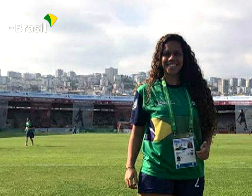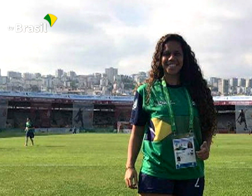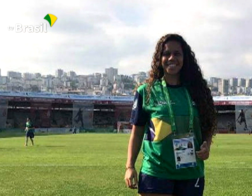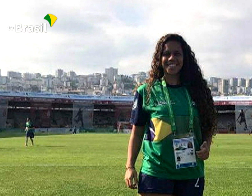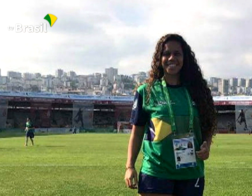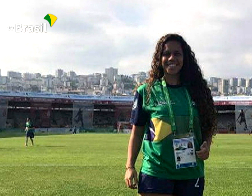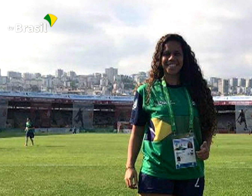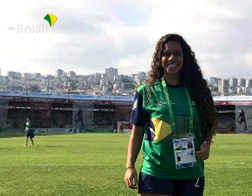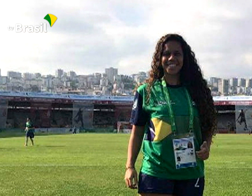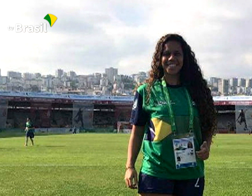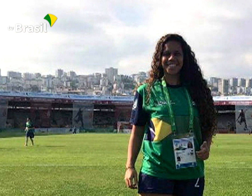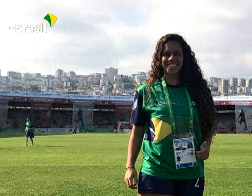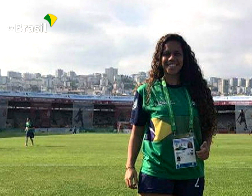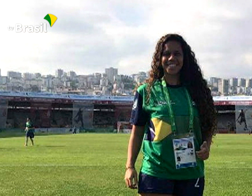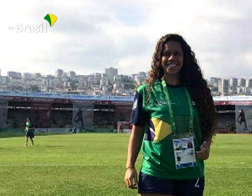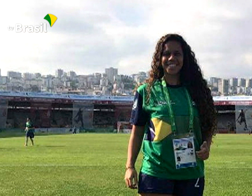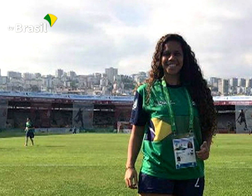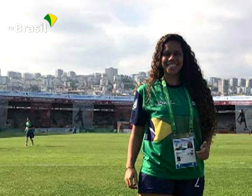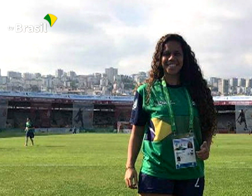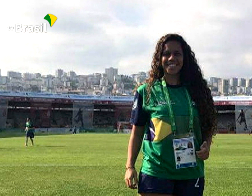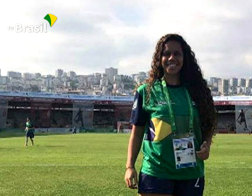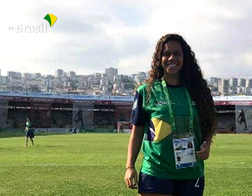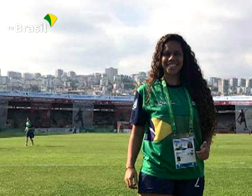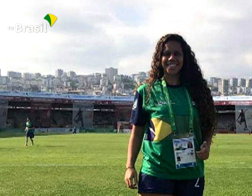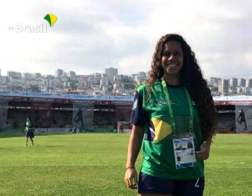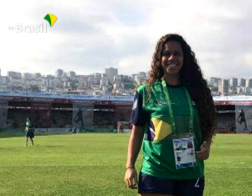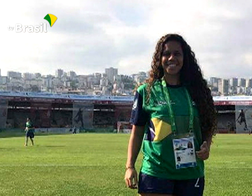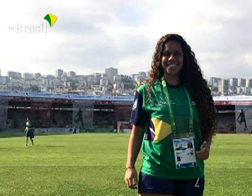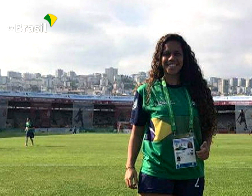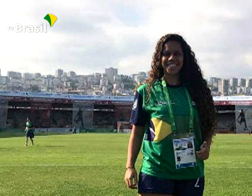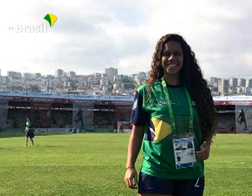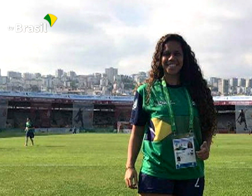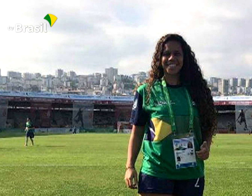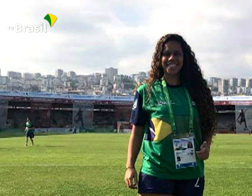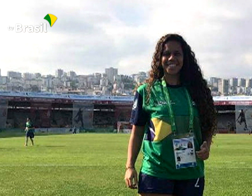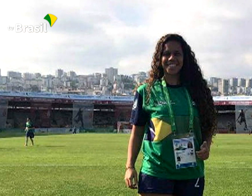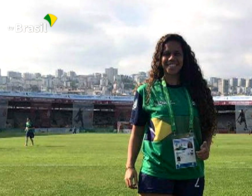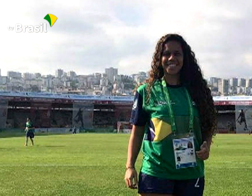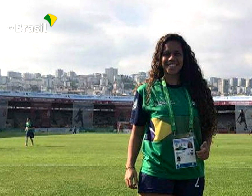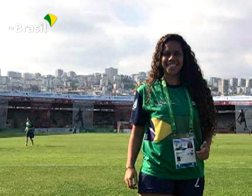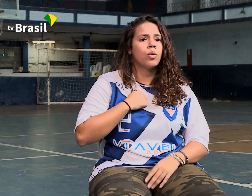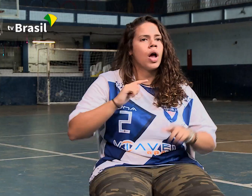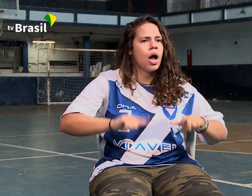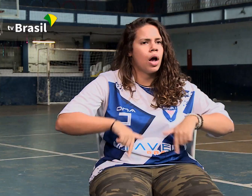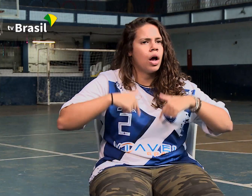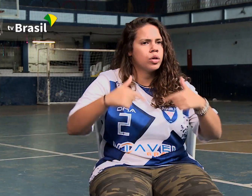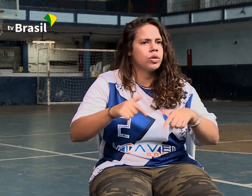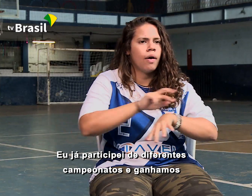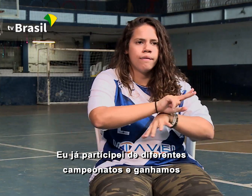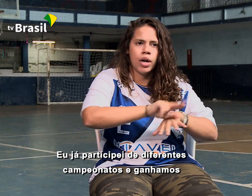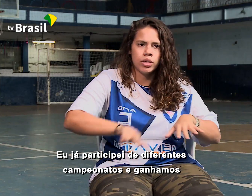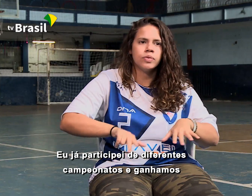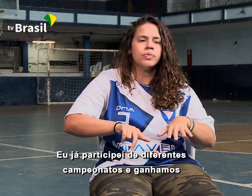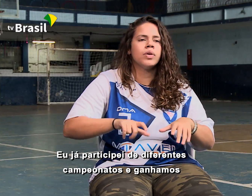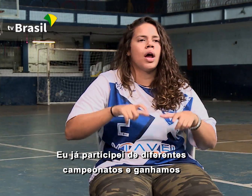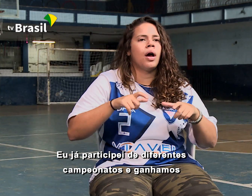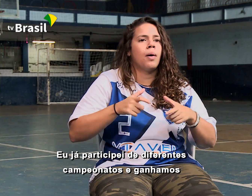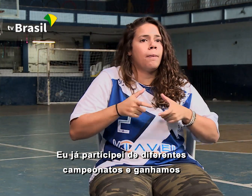Em campo, Mariana em pé de blusa verde sorrir, com o polegar esquerdo para cima e credencial pendurada no pescoço. Eu já participei de